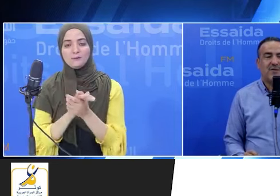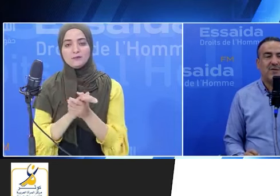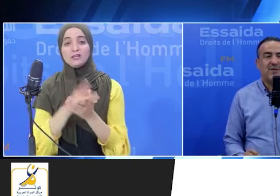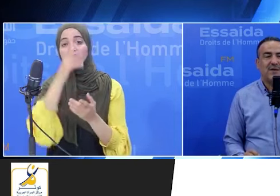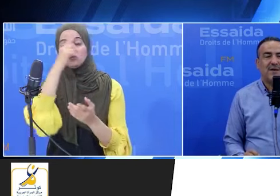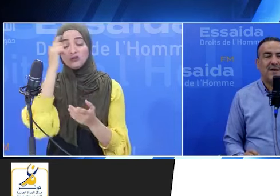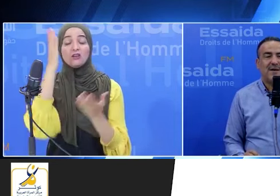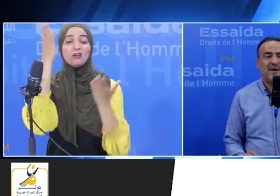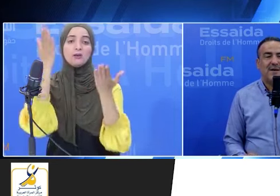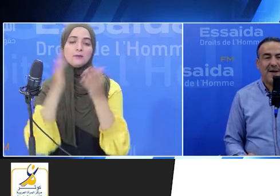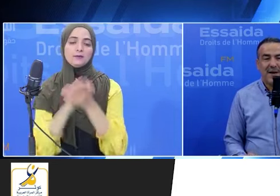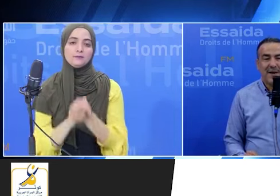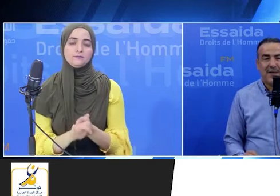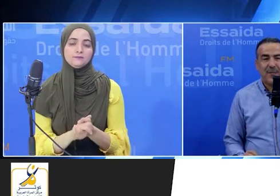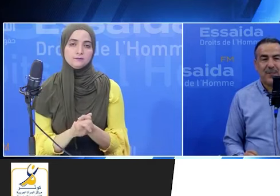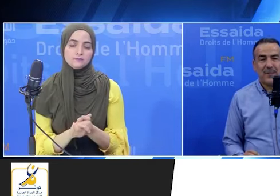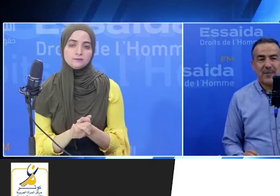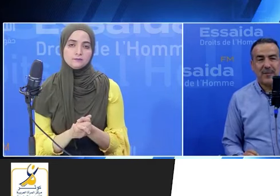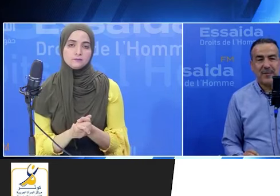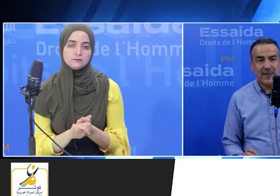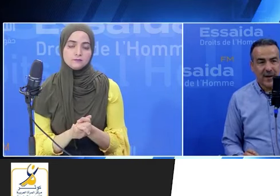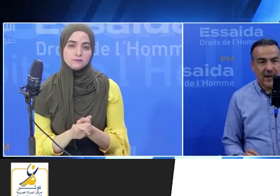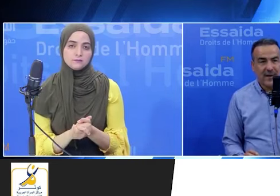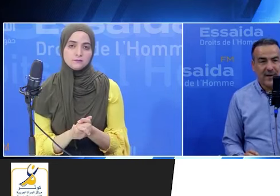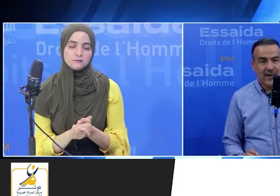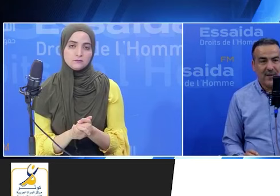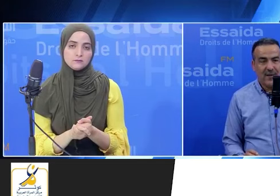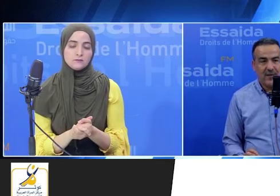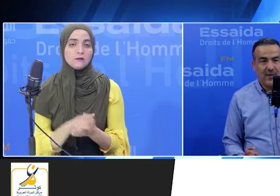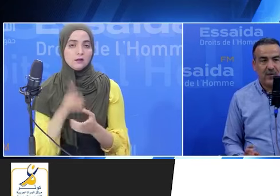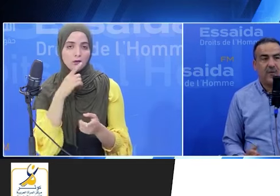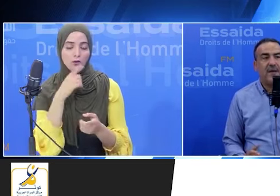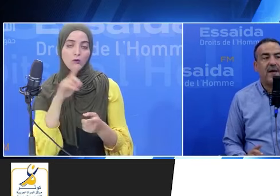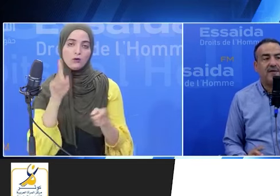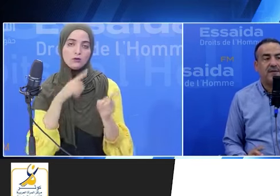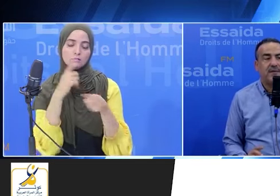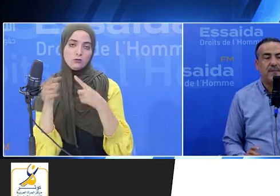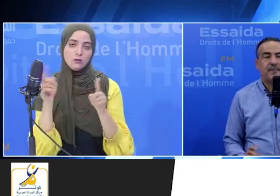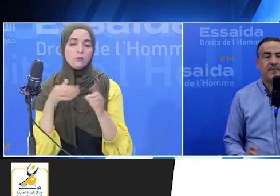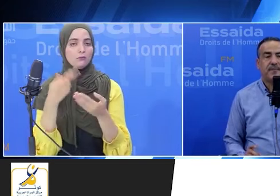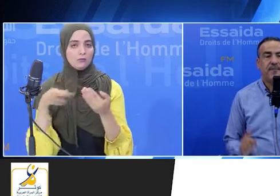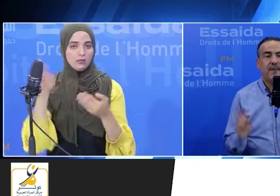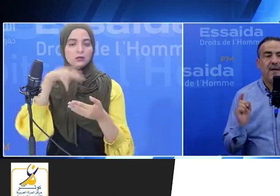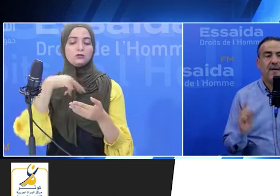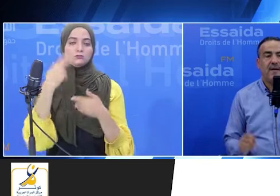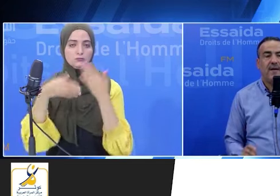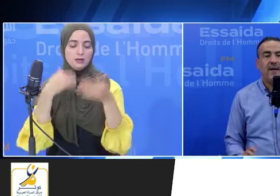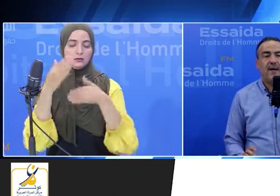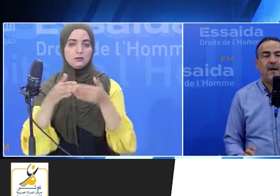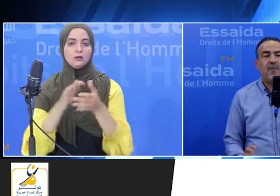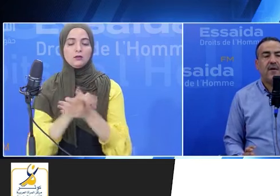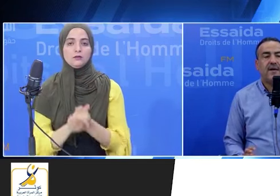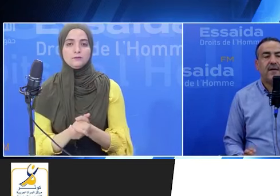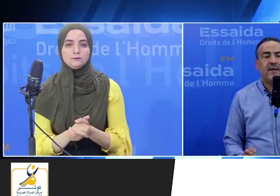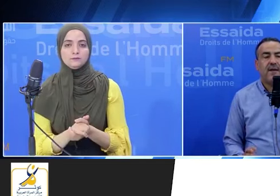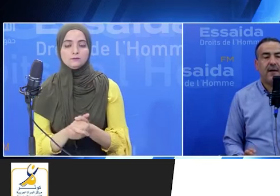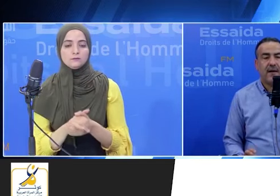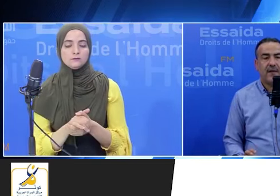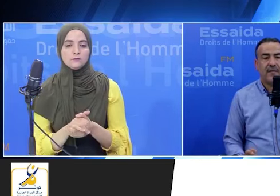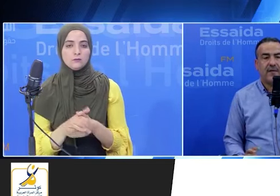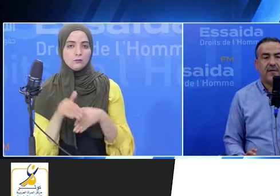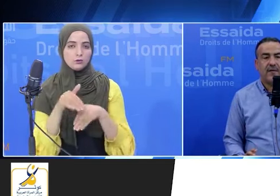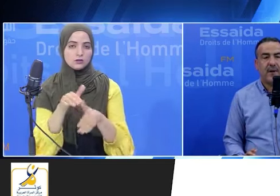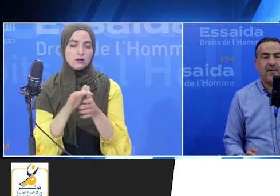نخرجوا إلى مقترح غينائي ثم نرجع لمواصلة